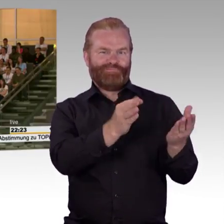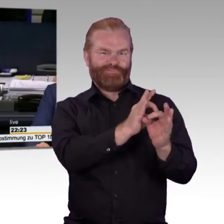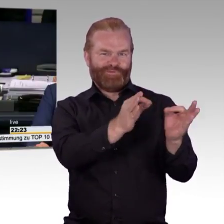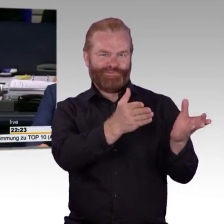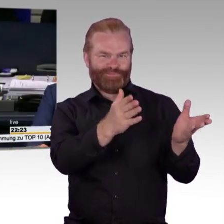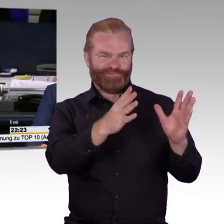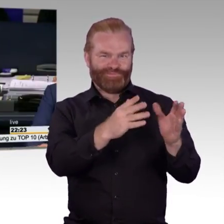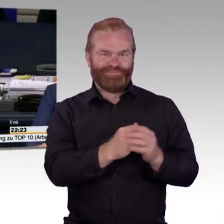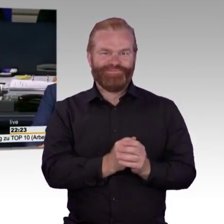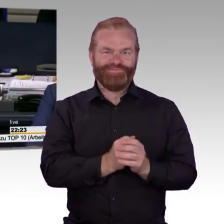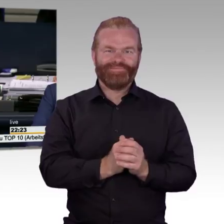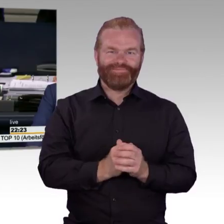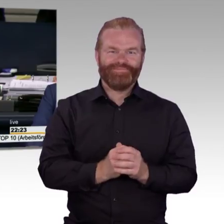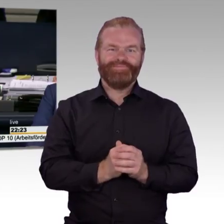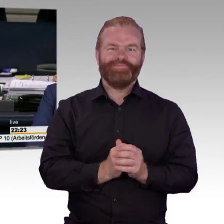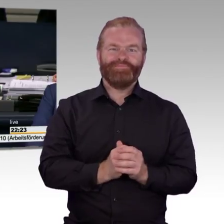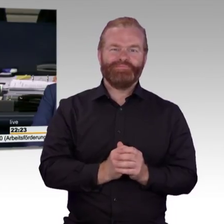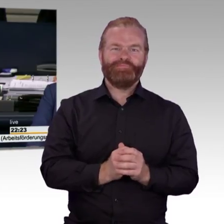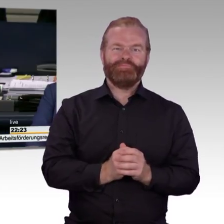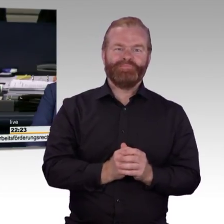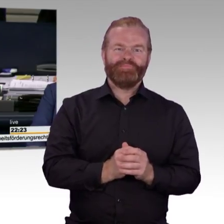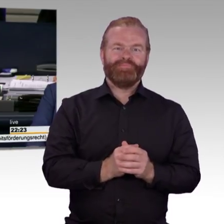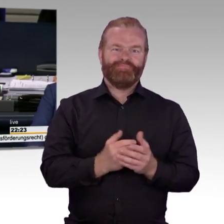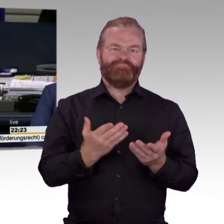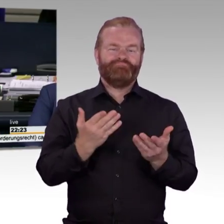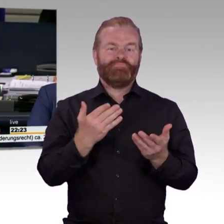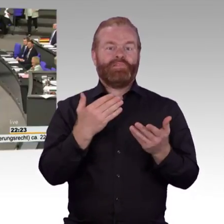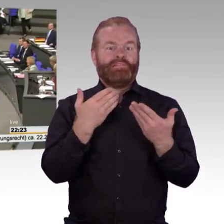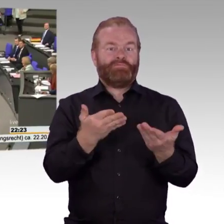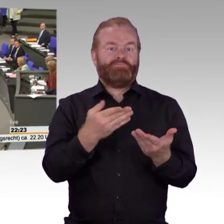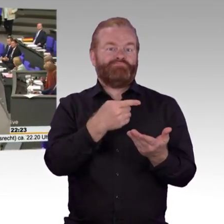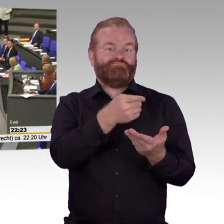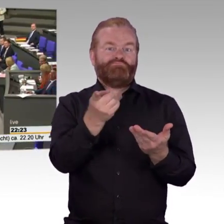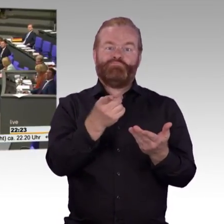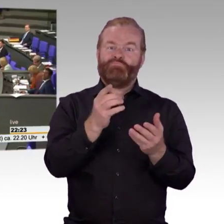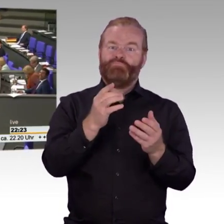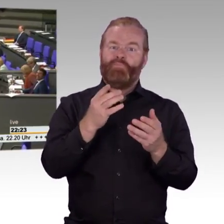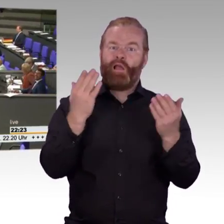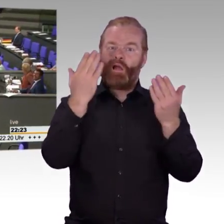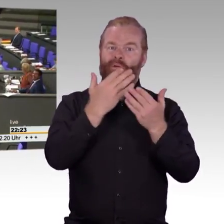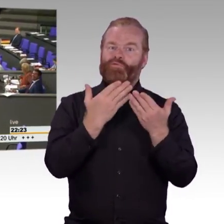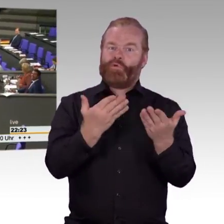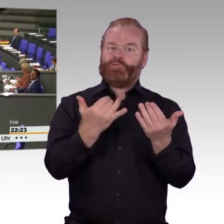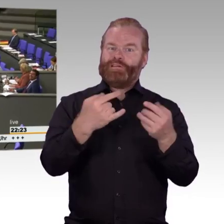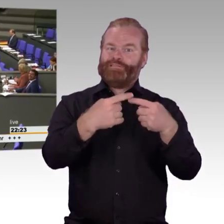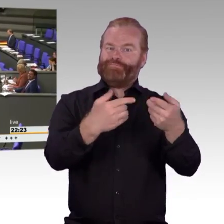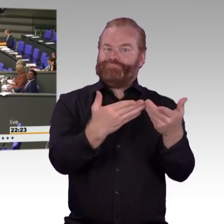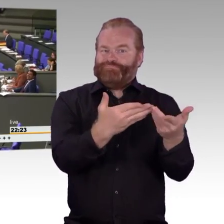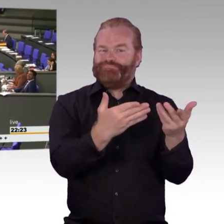Ja, manche verbringen halt so die Abende. Gut. Letzter Redner in der Debatte, Peter Aumer für die CDU-CSU-Fraktion.